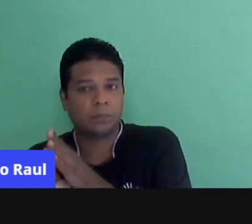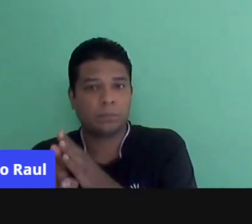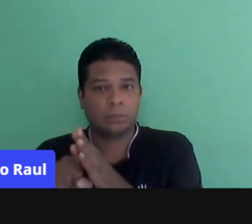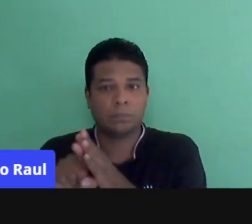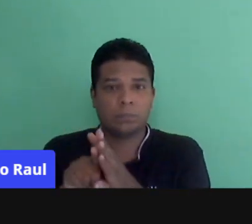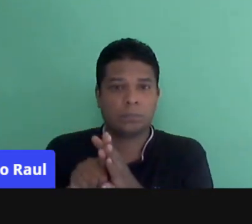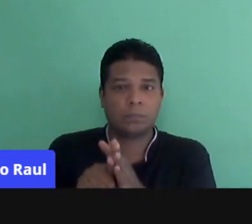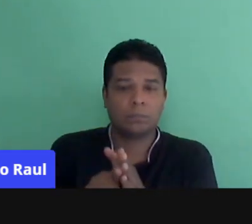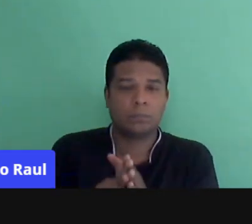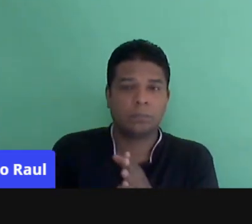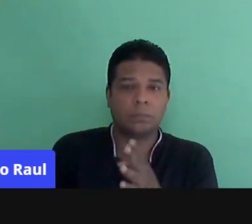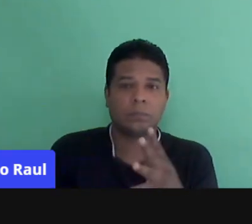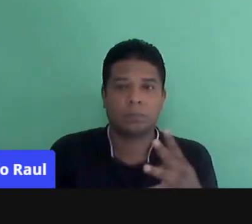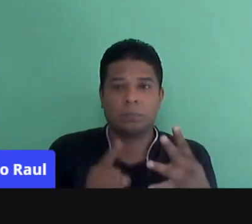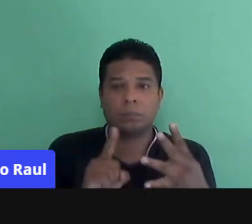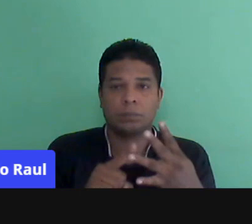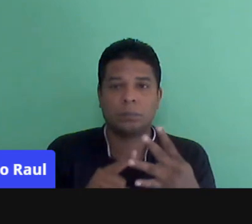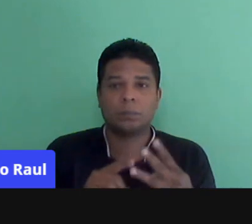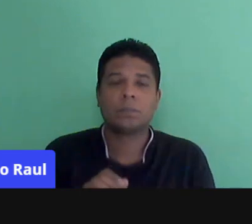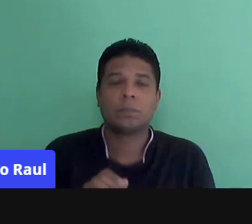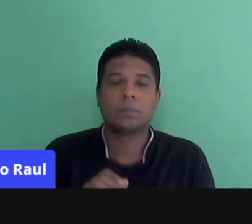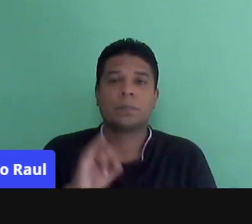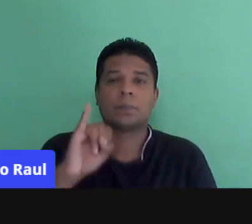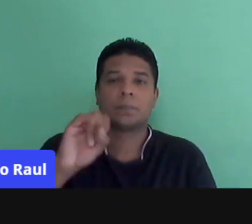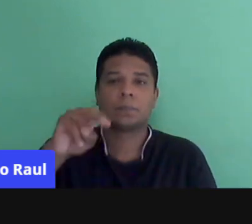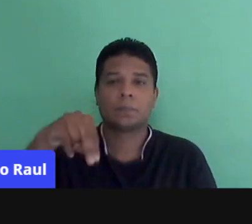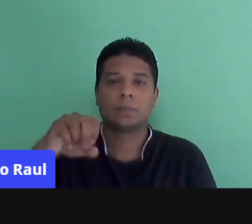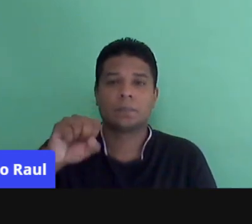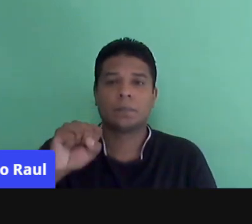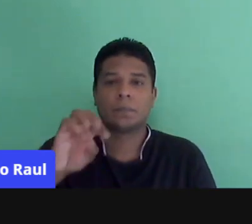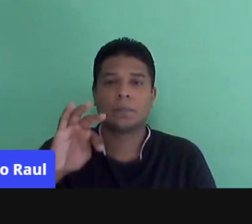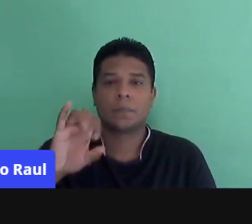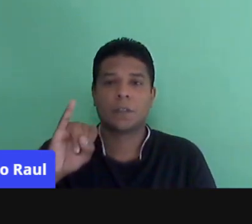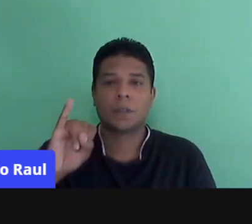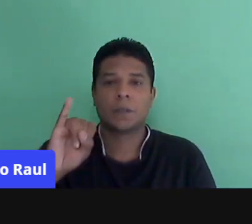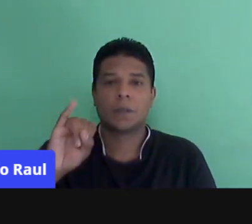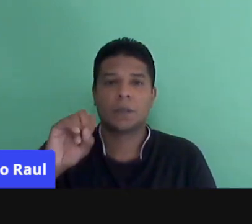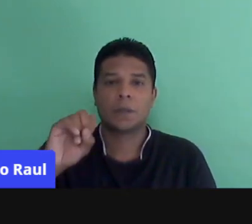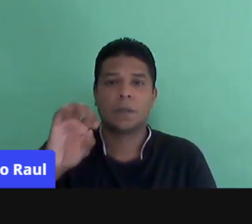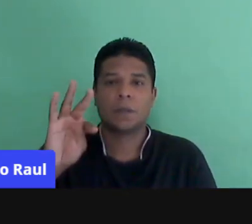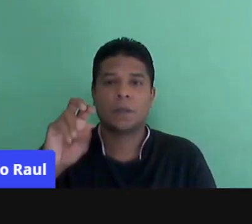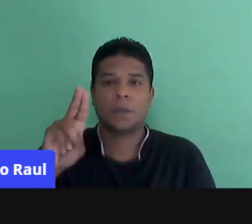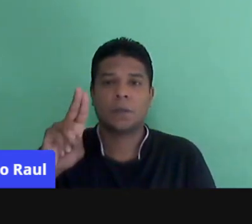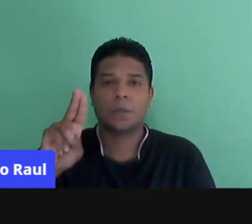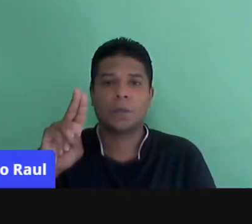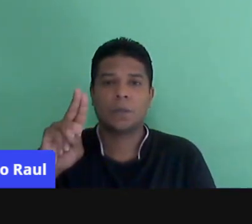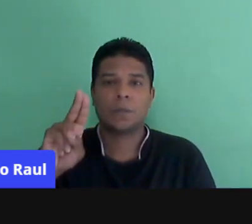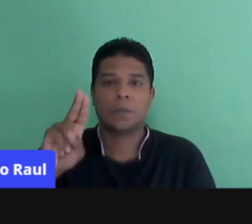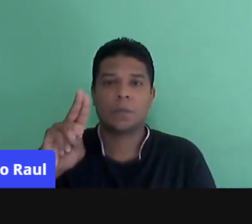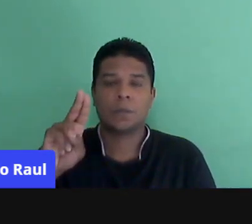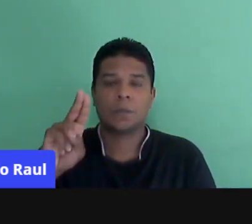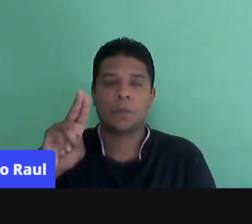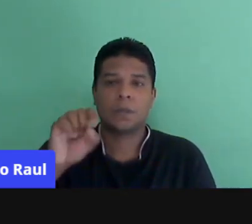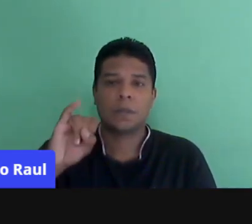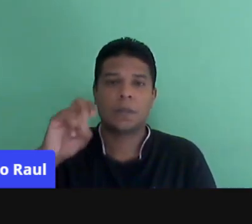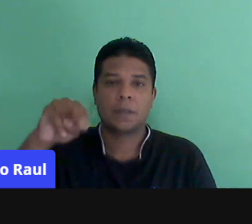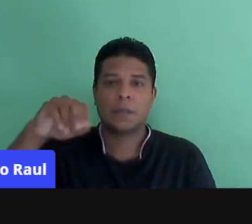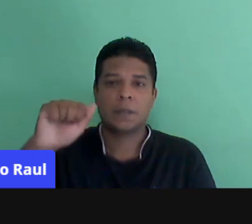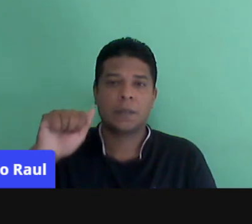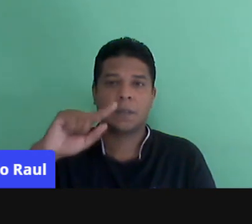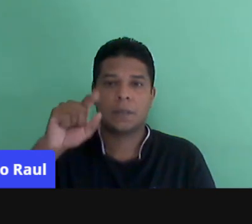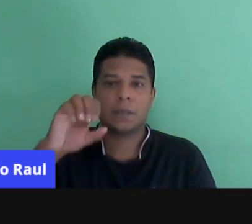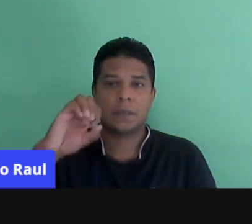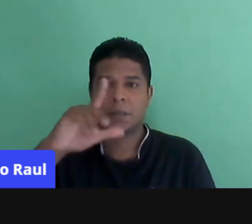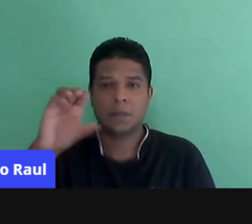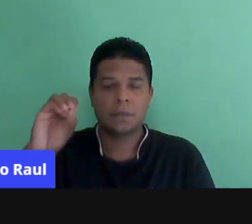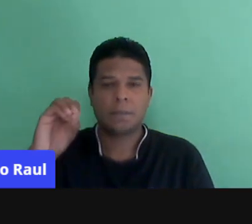a fase de institucionalização é a última fase. Depois que o aluno vivenciou, ele criou